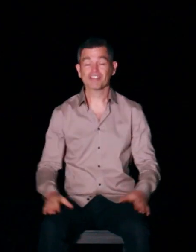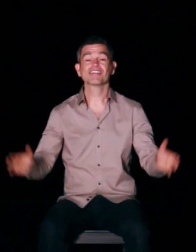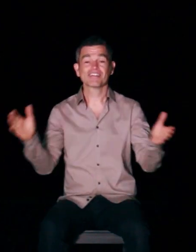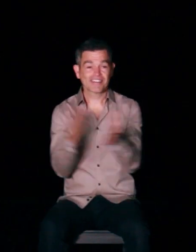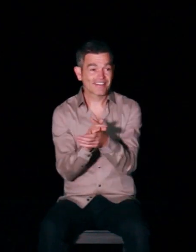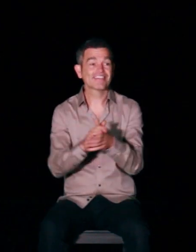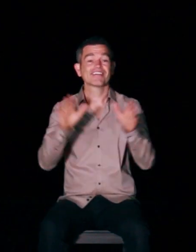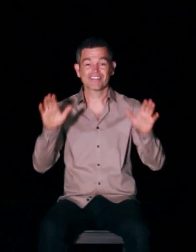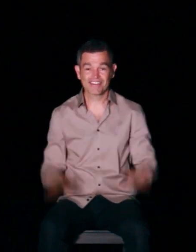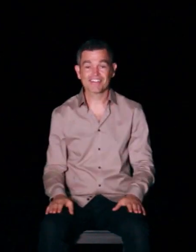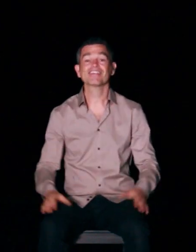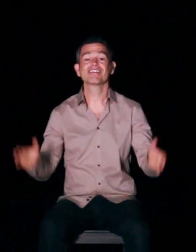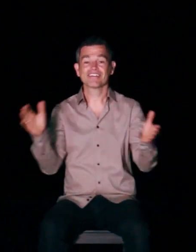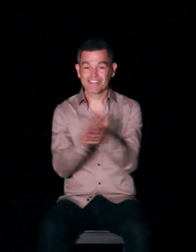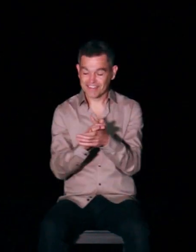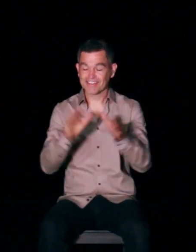et stop.